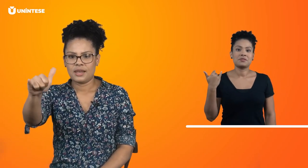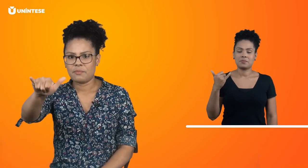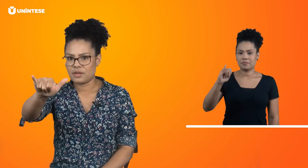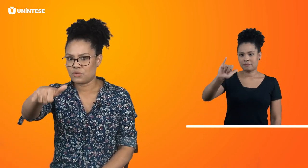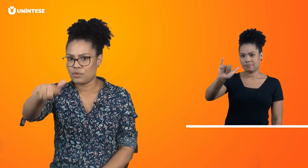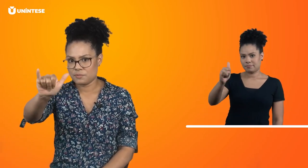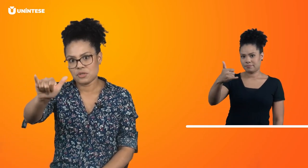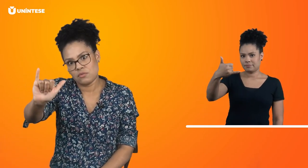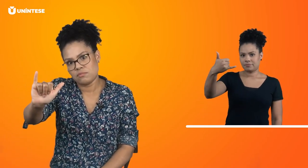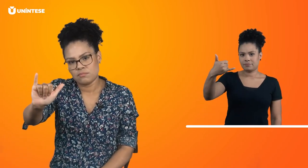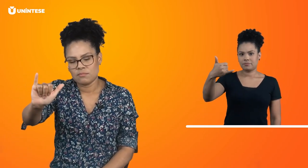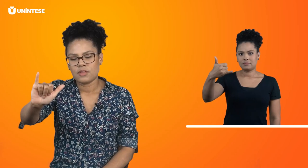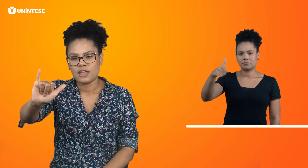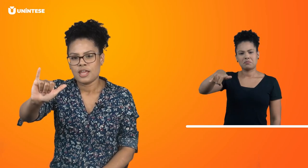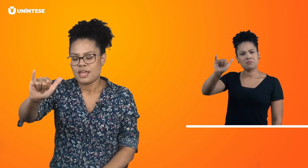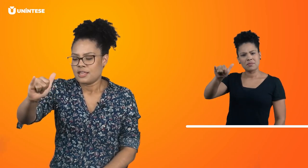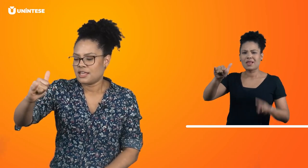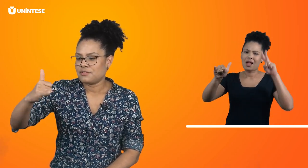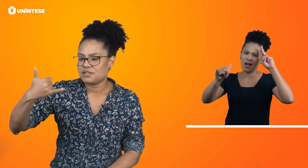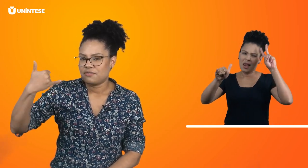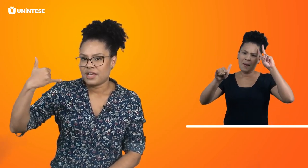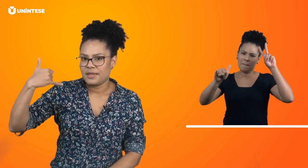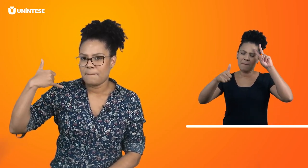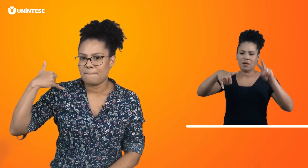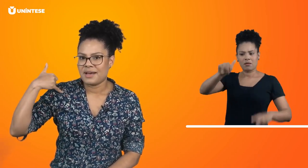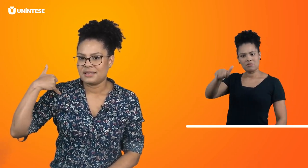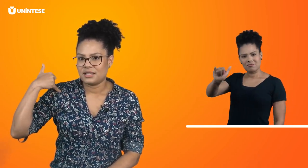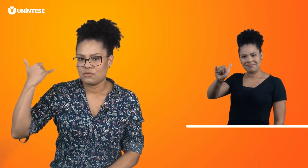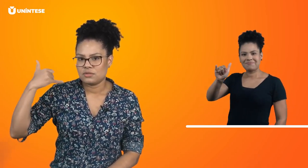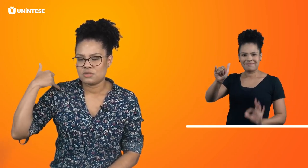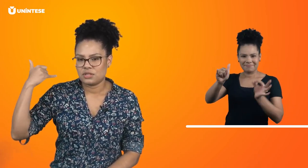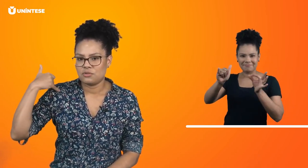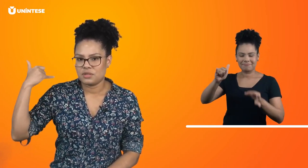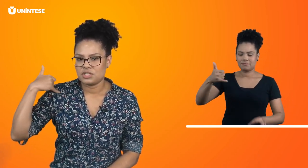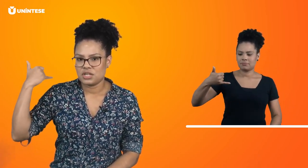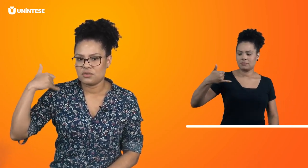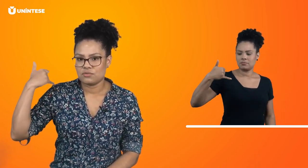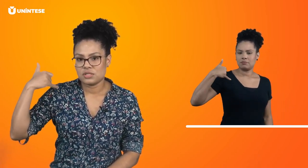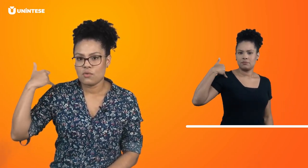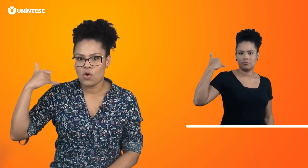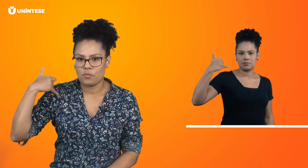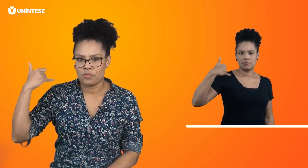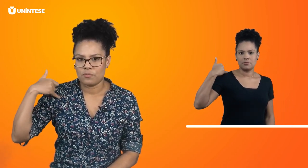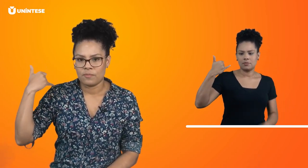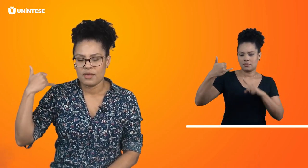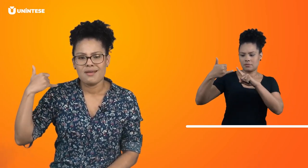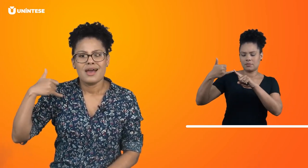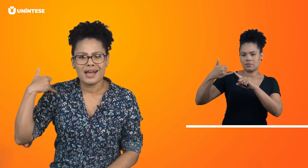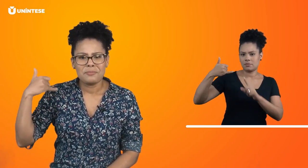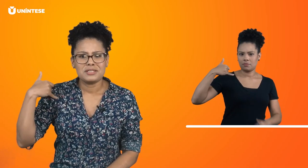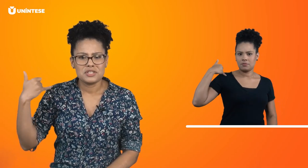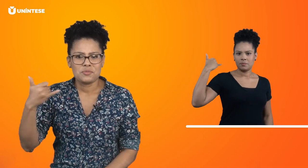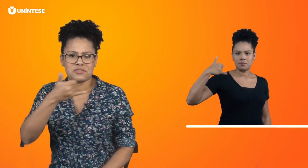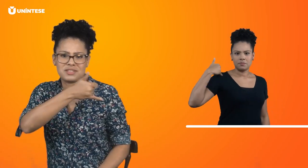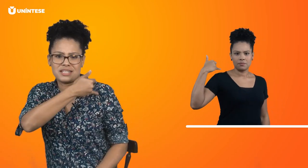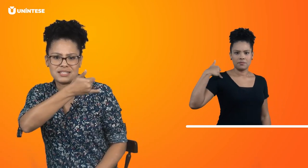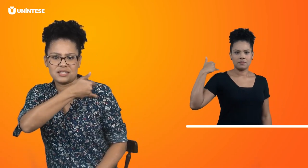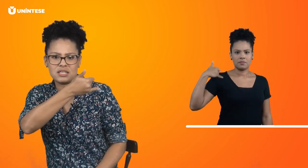Lembrando o Y. E aí você vai bater o do seu dedo mindinho no seu ombro. Ah, Patrícia, eu posso fazer assim?